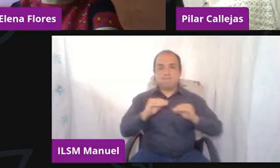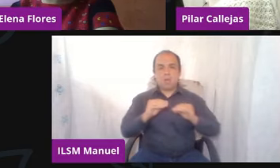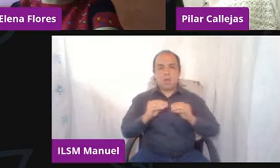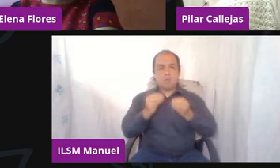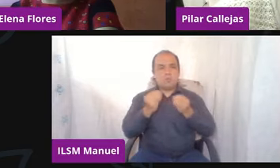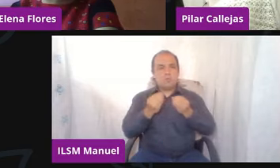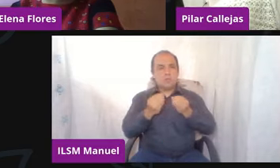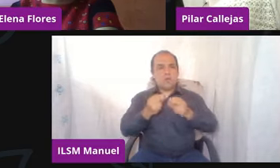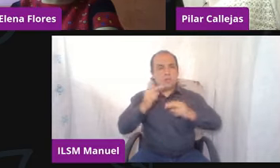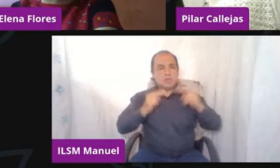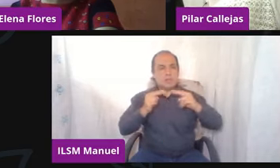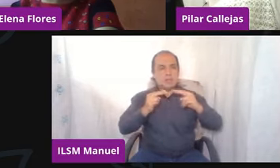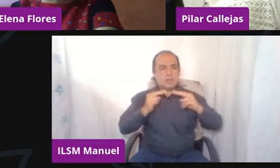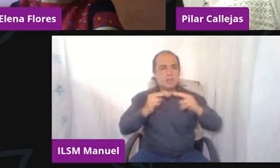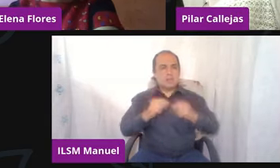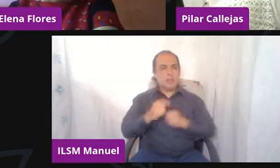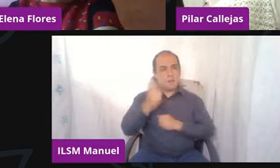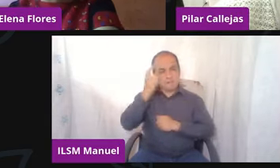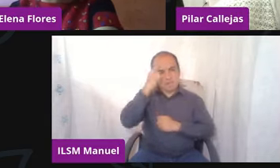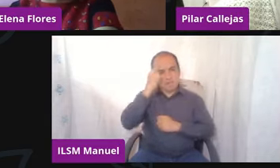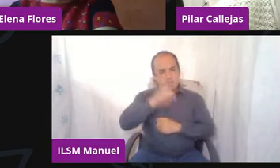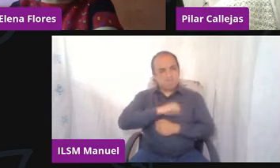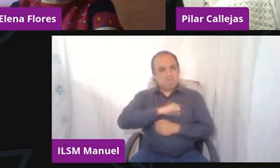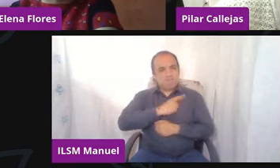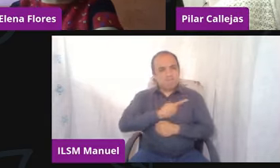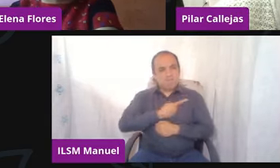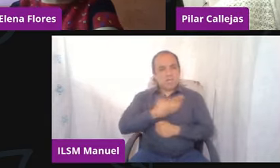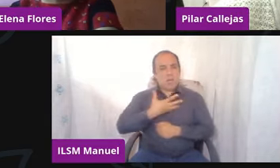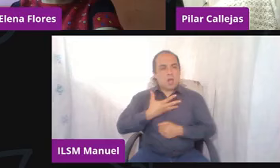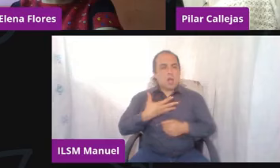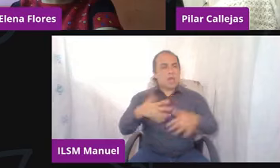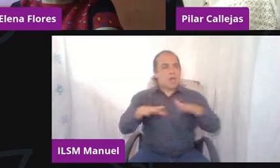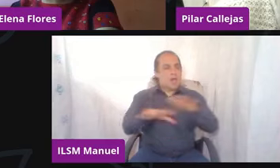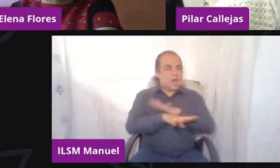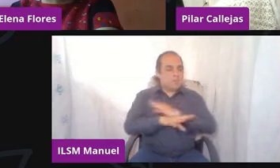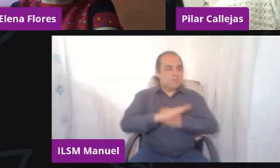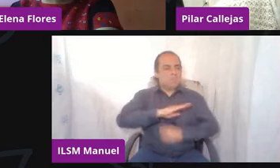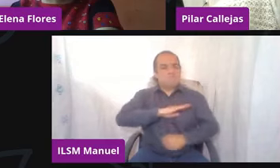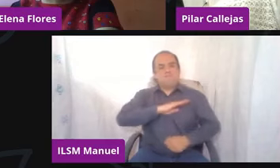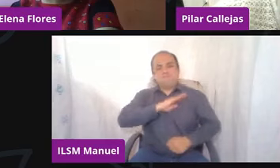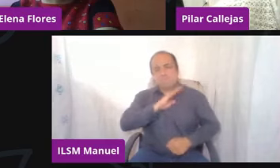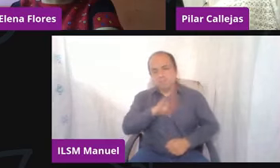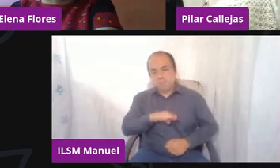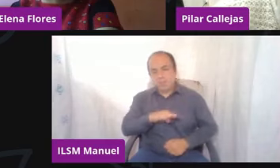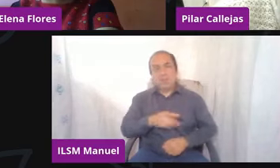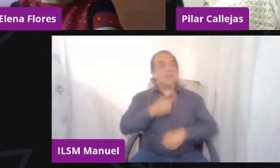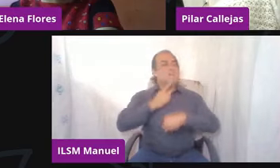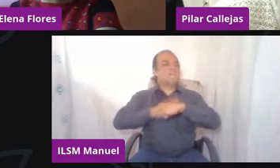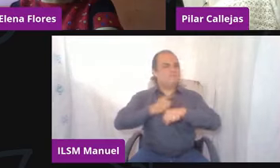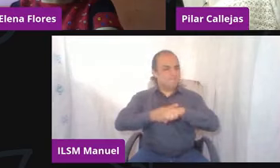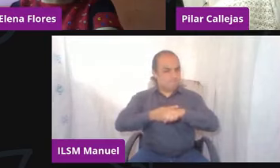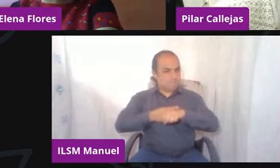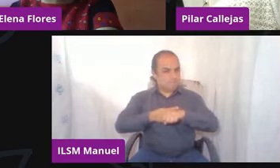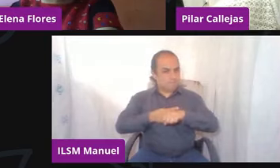viviendo muchísimas cosas, ¿no? O sea, cambios, pérdidas, enfermedades,